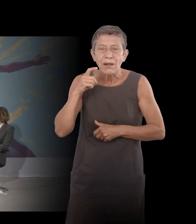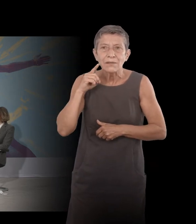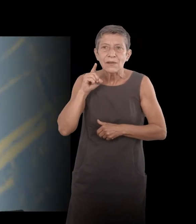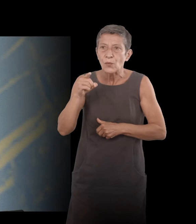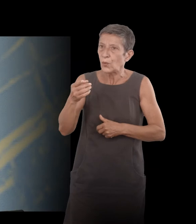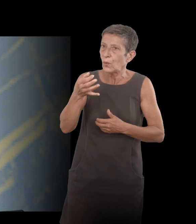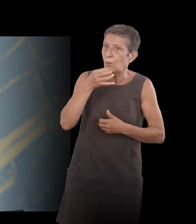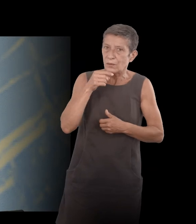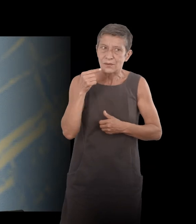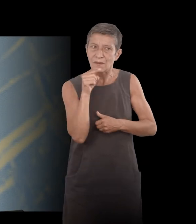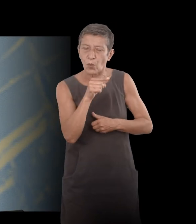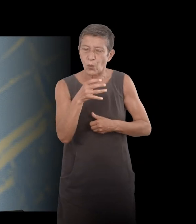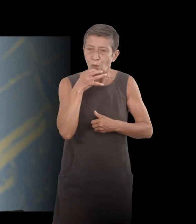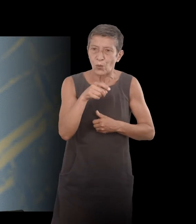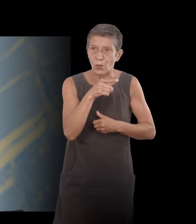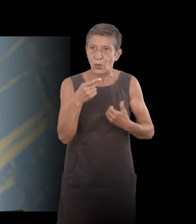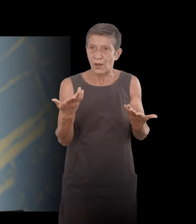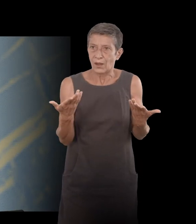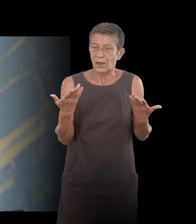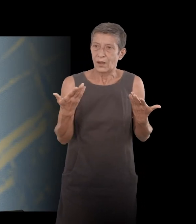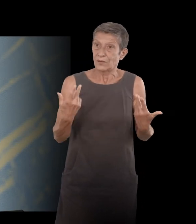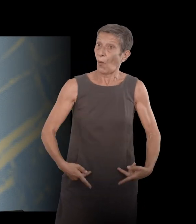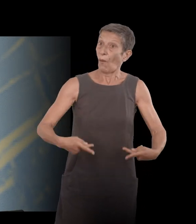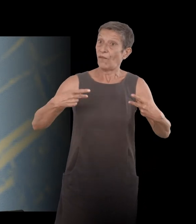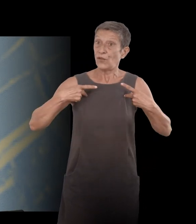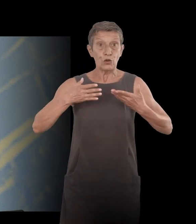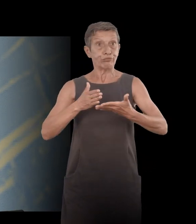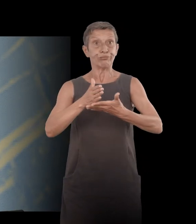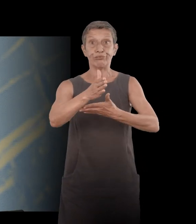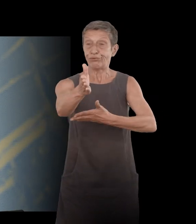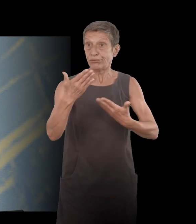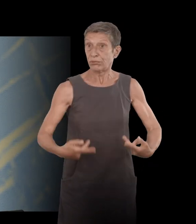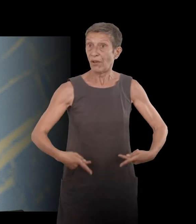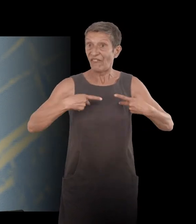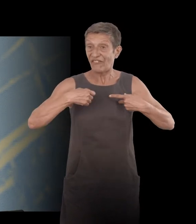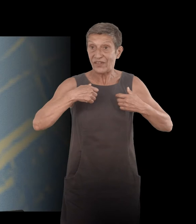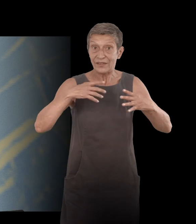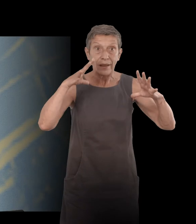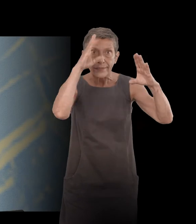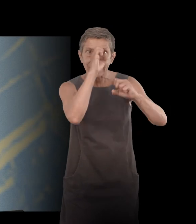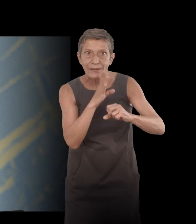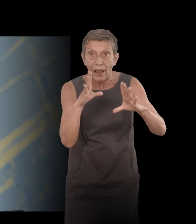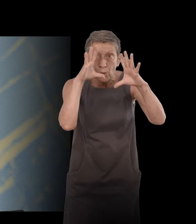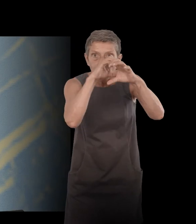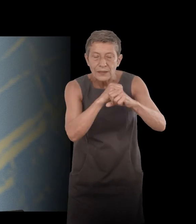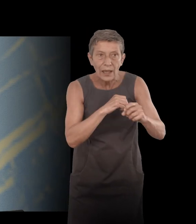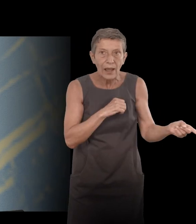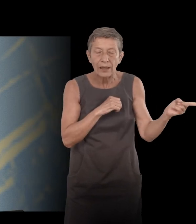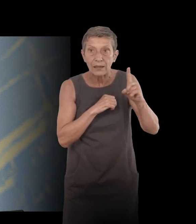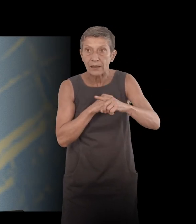'existence va de soi et quand l'existence ne va pas de soi, tout d'un coup, les jours se chargent d'une exaltation. Alors j'imagine en